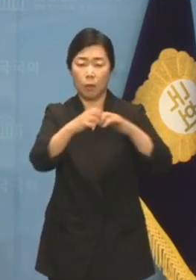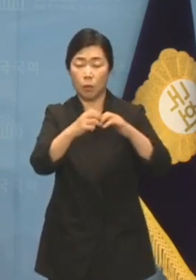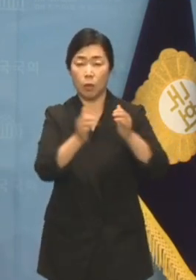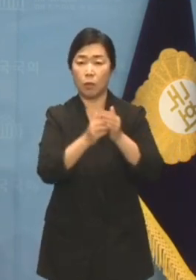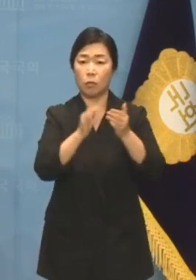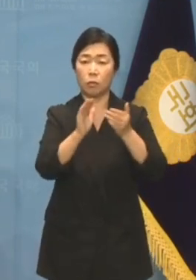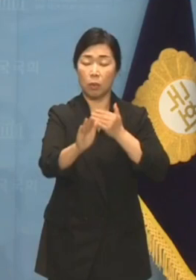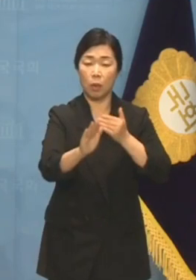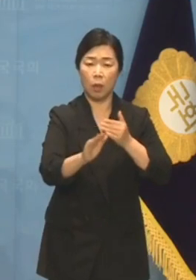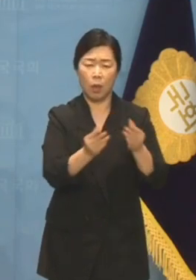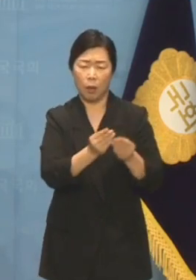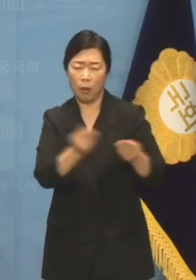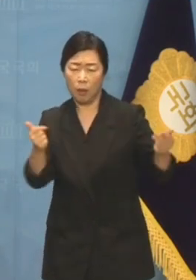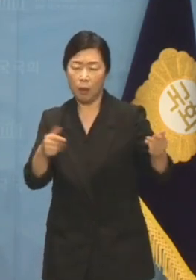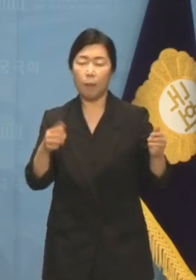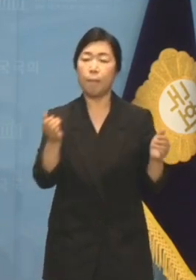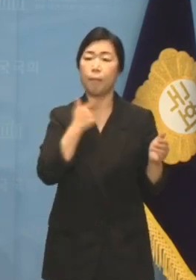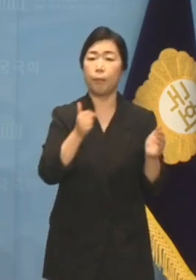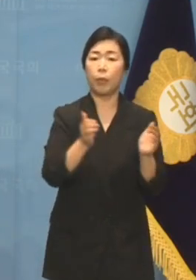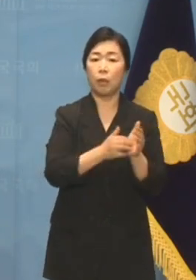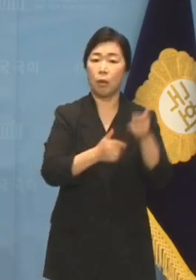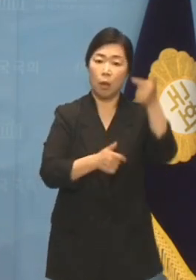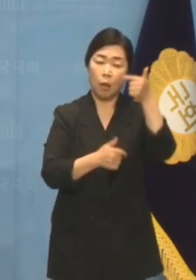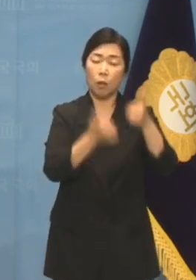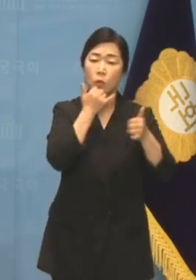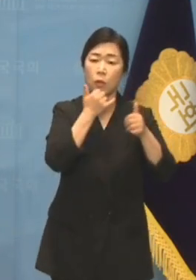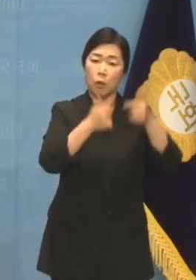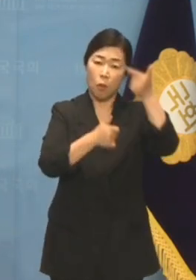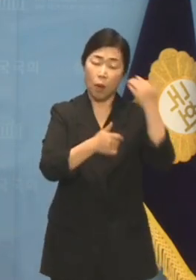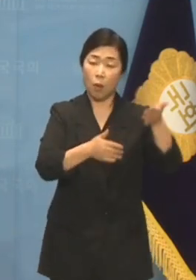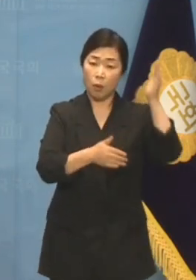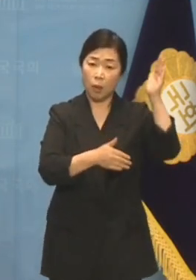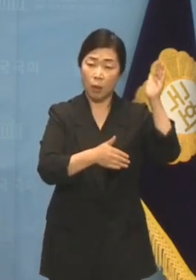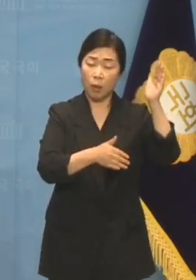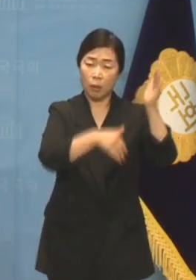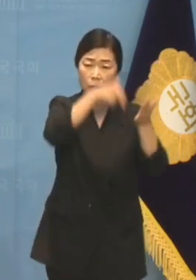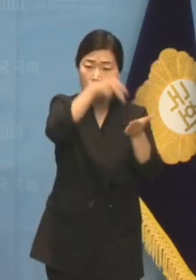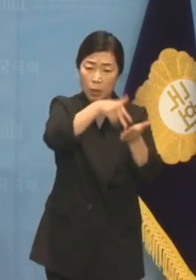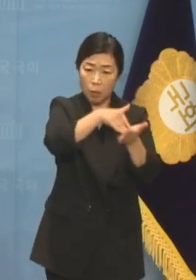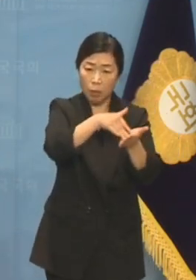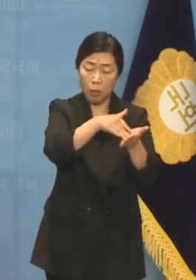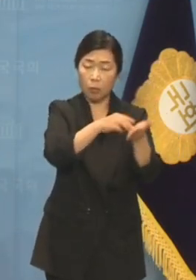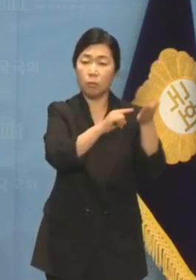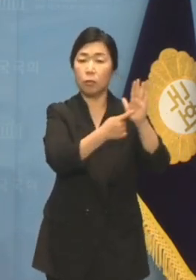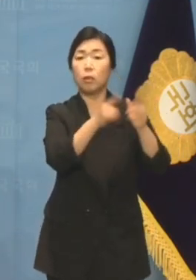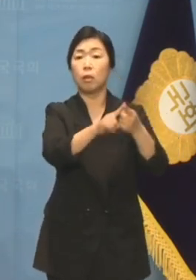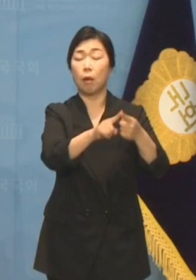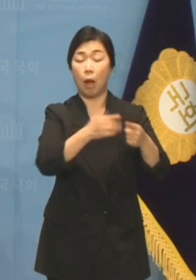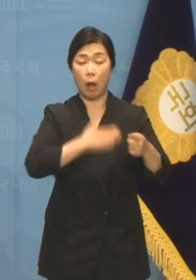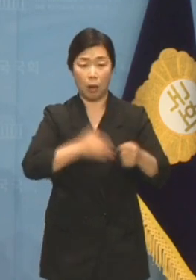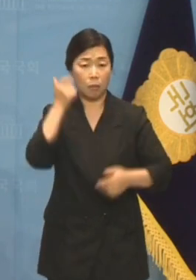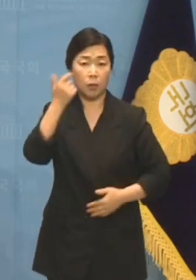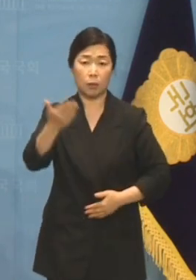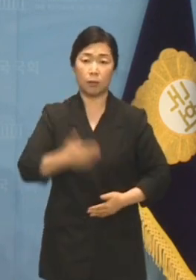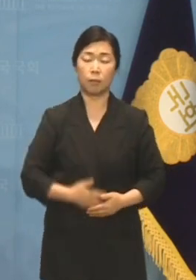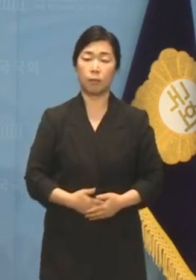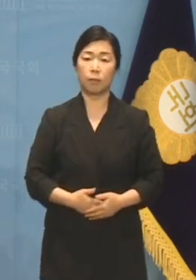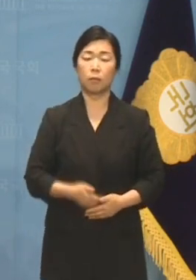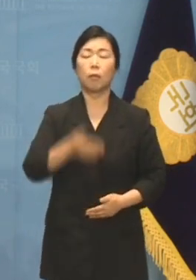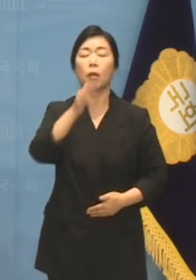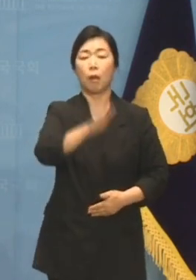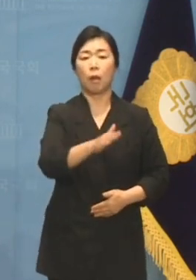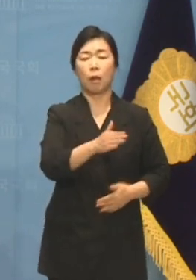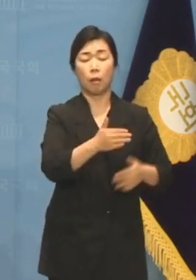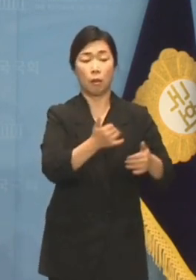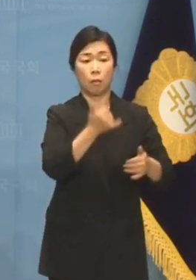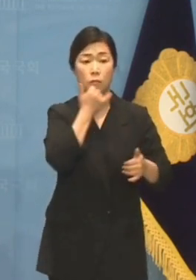처절할 정도였던 독일의 과거사 반성을 알기는 합니까? 그에 반해 일본은